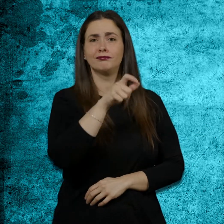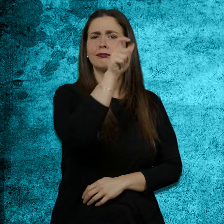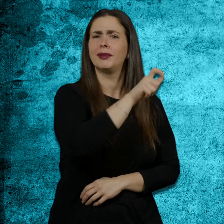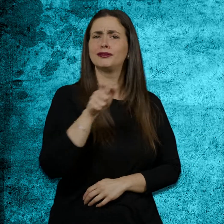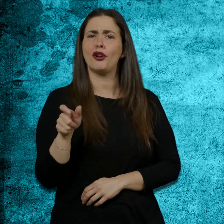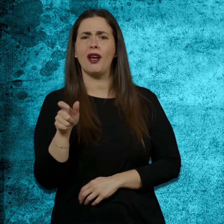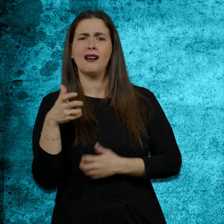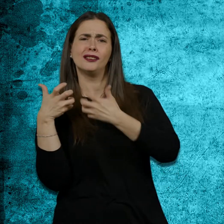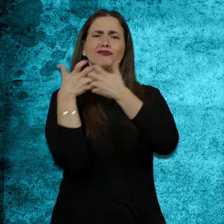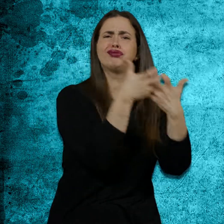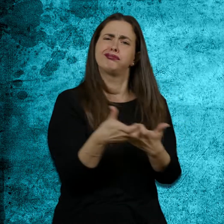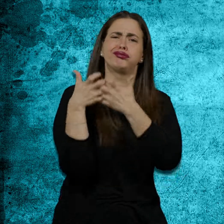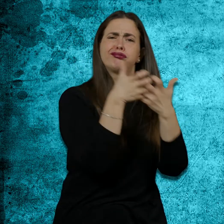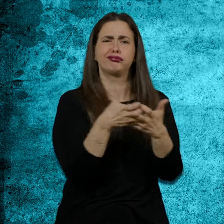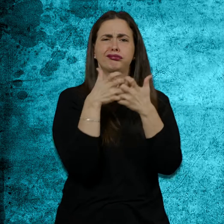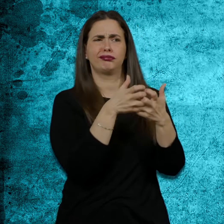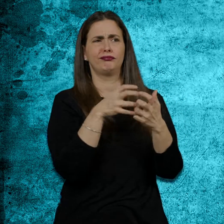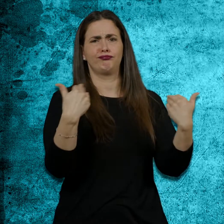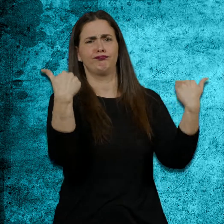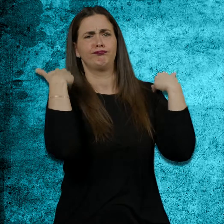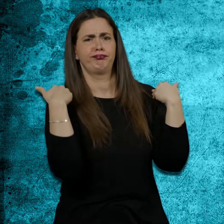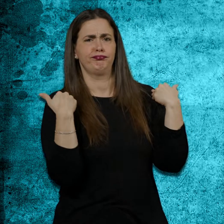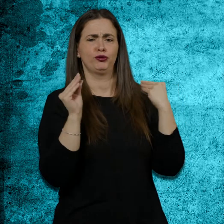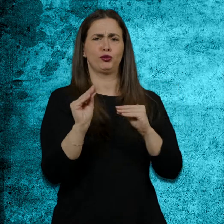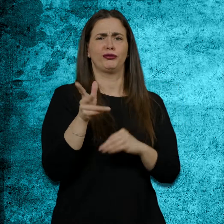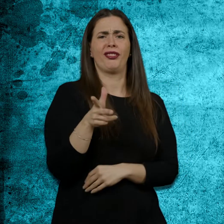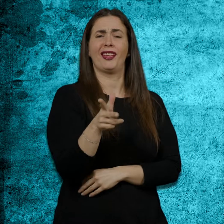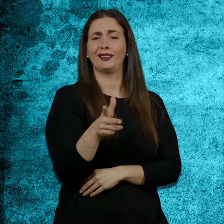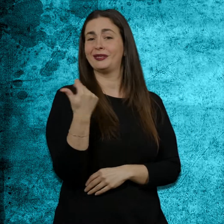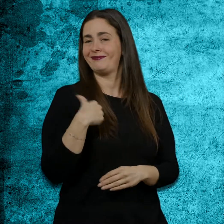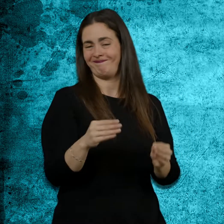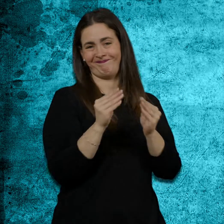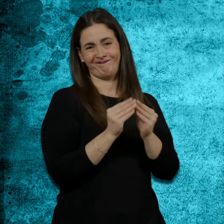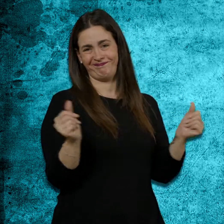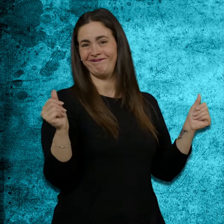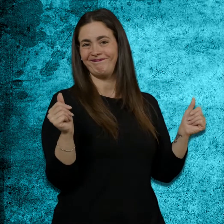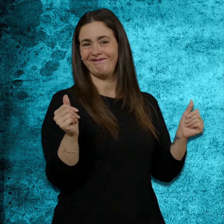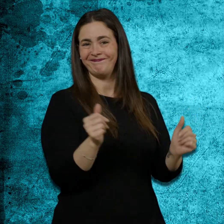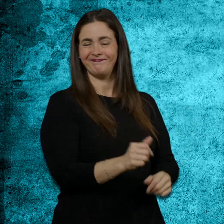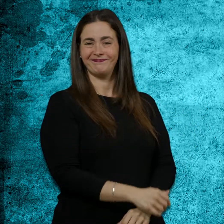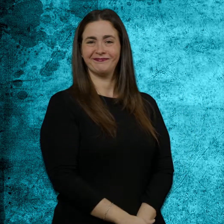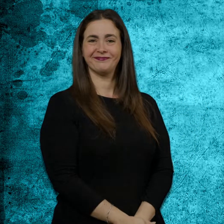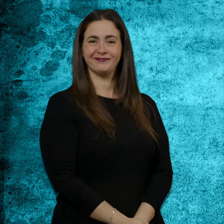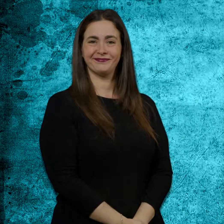sorcegues sense una gran lluitadora pels seus drets. Gràcies. Gràcies. Gràcies. Gràcies. Gràcies.